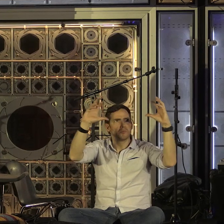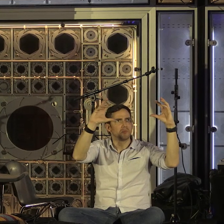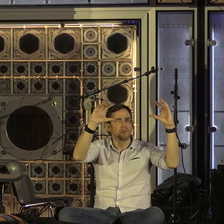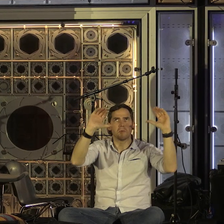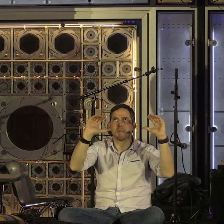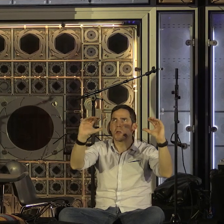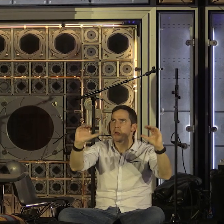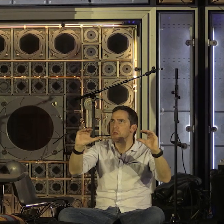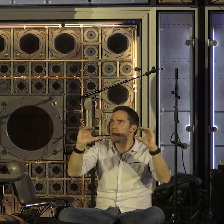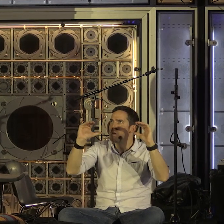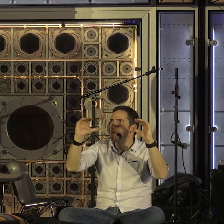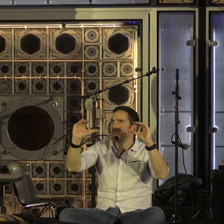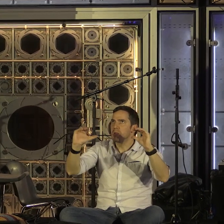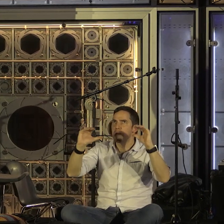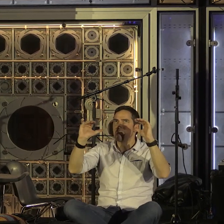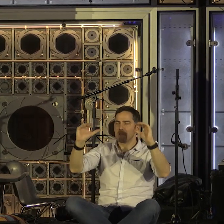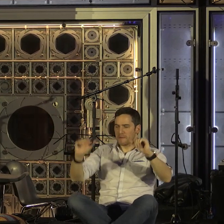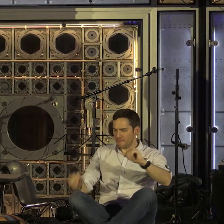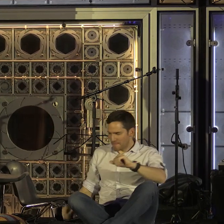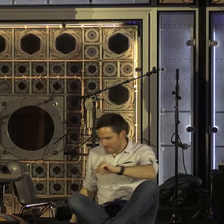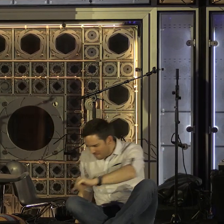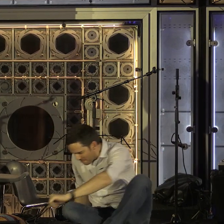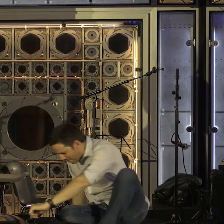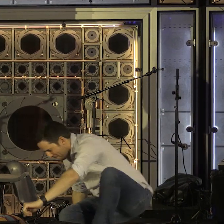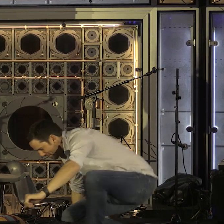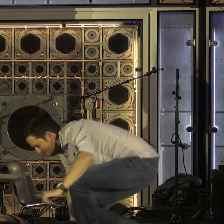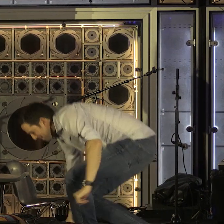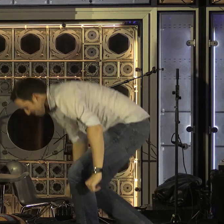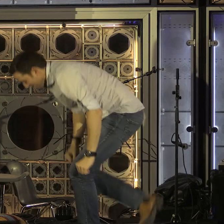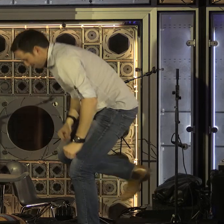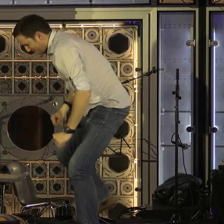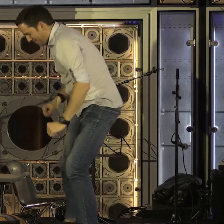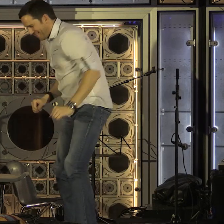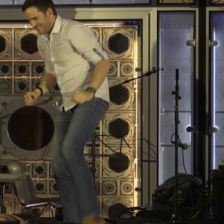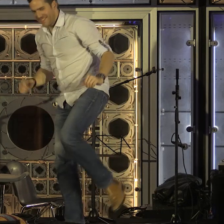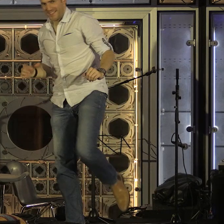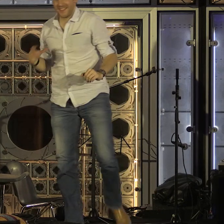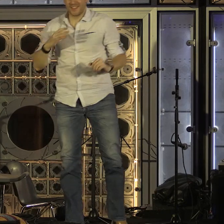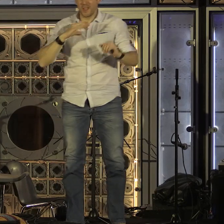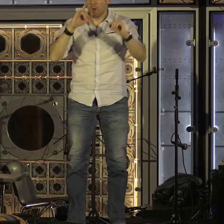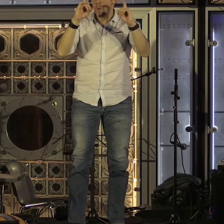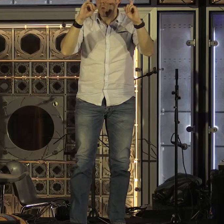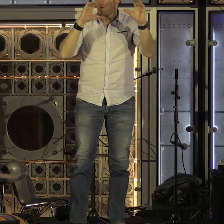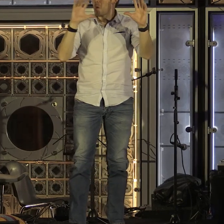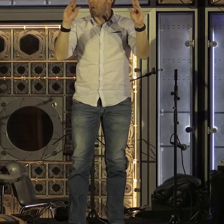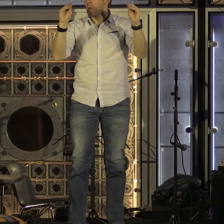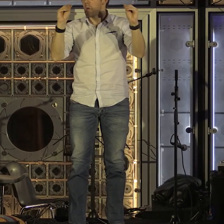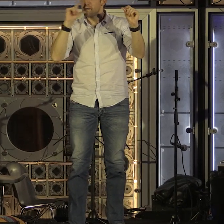eau et vent pour forger la lumière